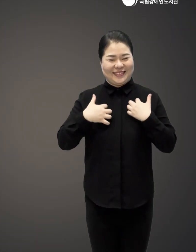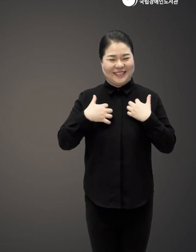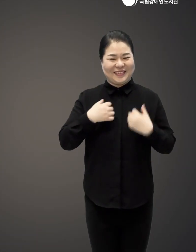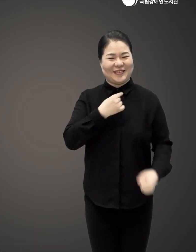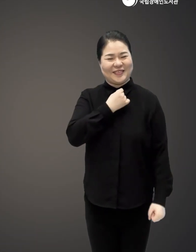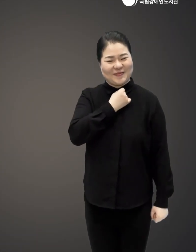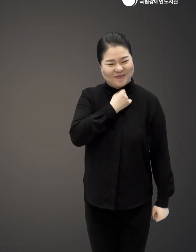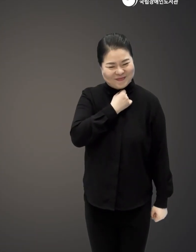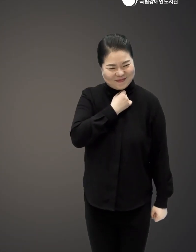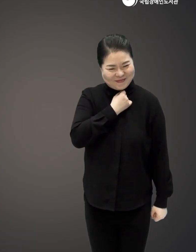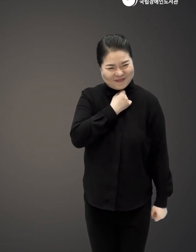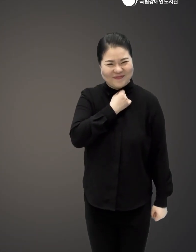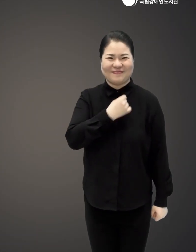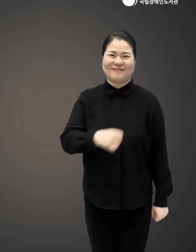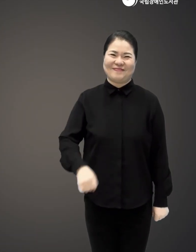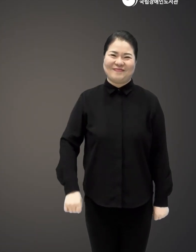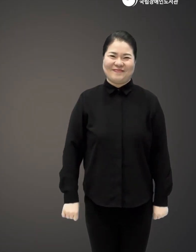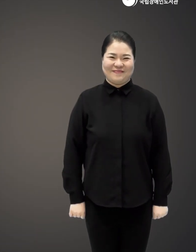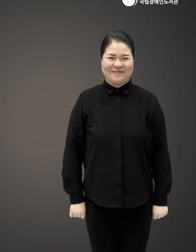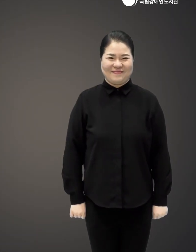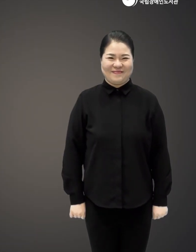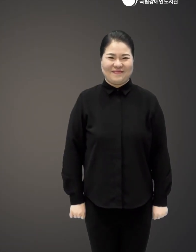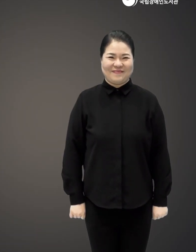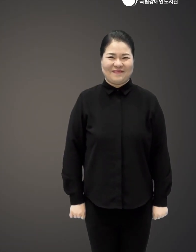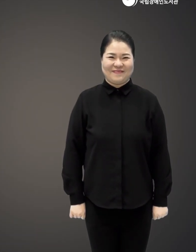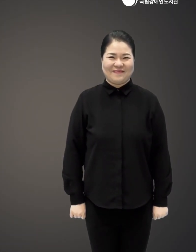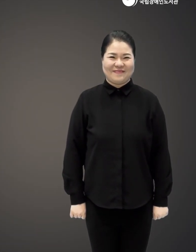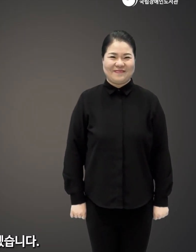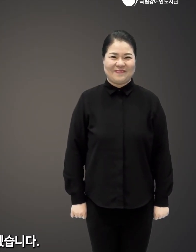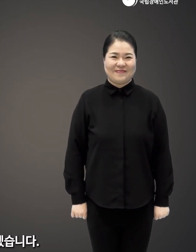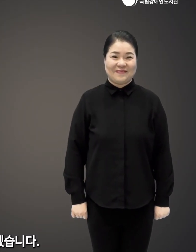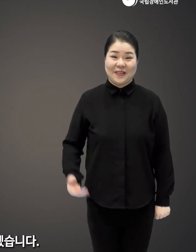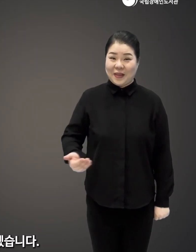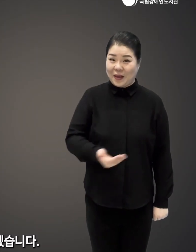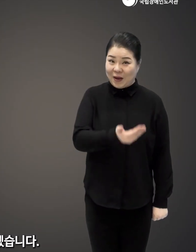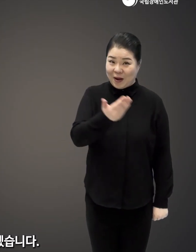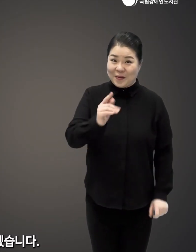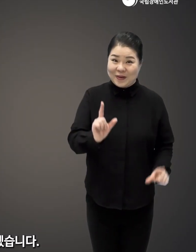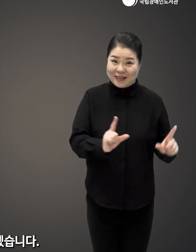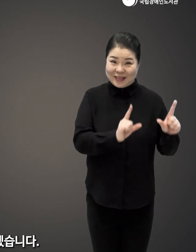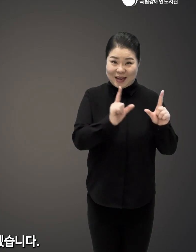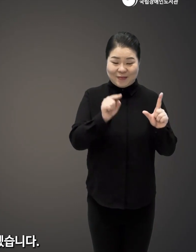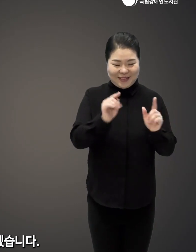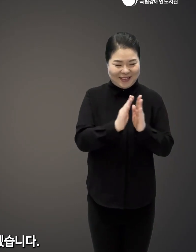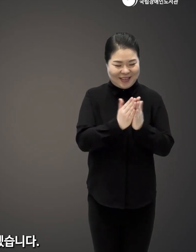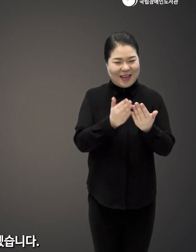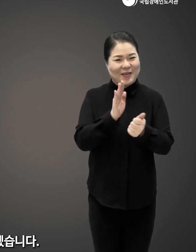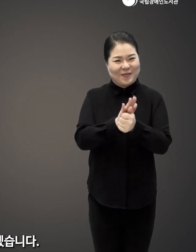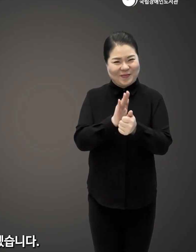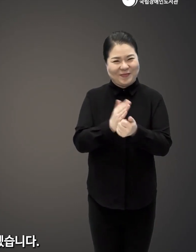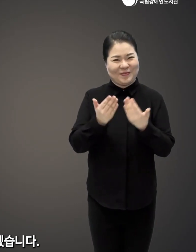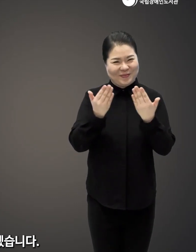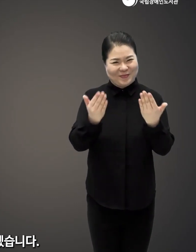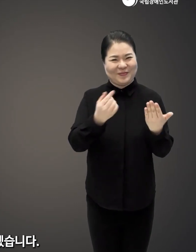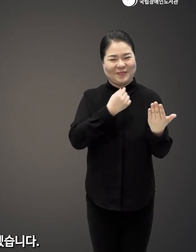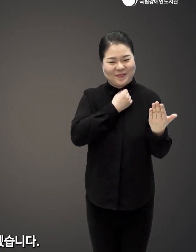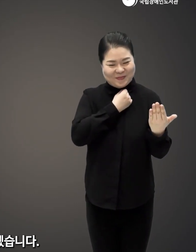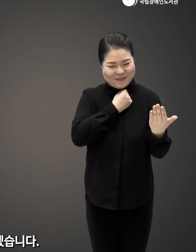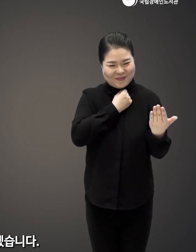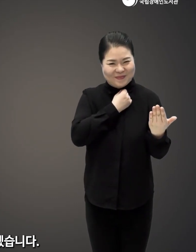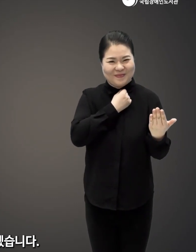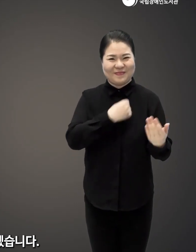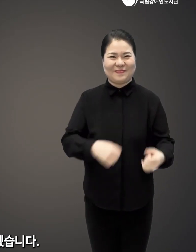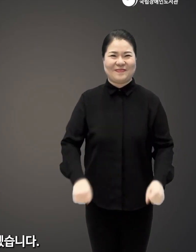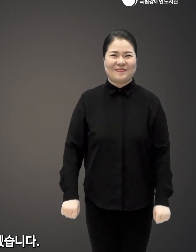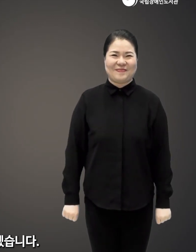그런 즐기는 삶을 정말 한번 살아보셨으면 좋겠습니다 그리고 이 책이 여러분들에게 조금이라도 도움이 되셨으면